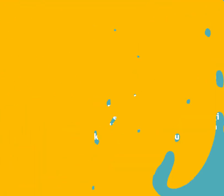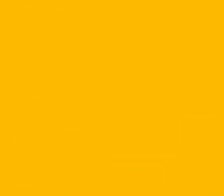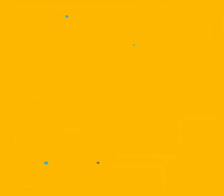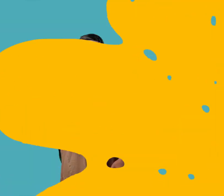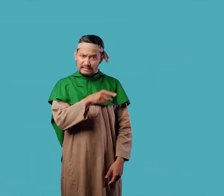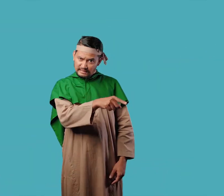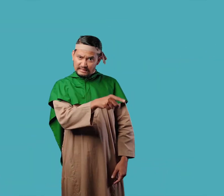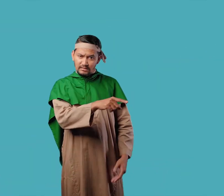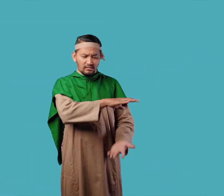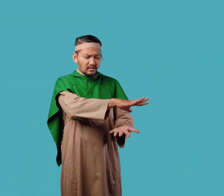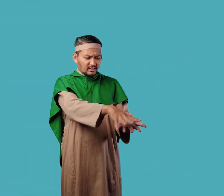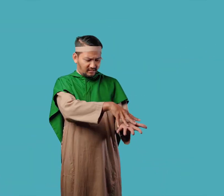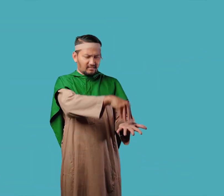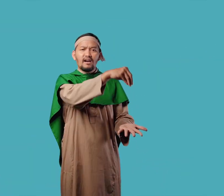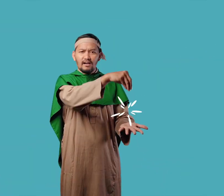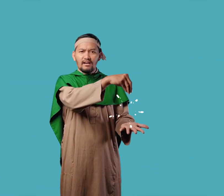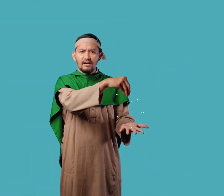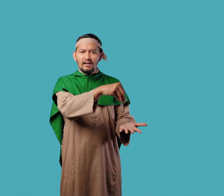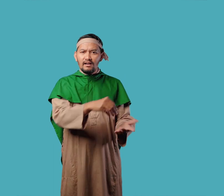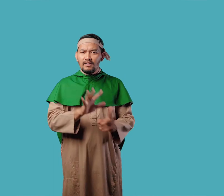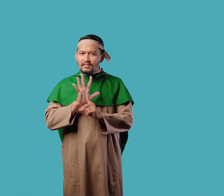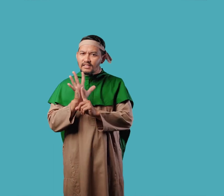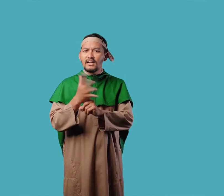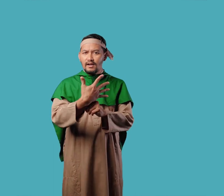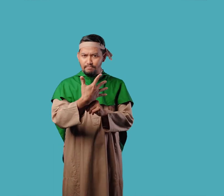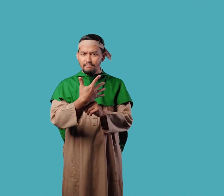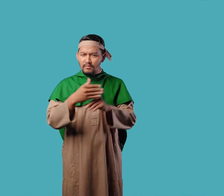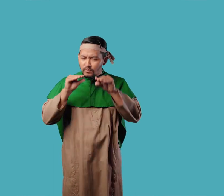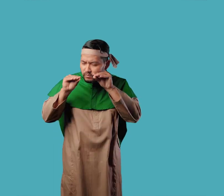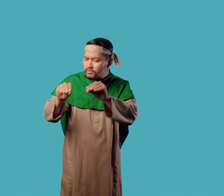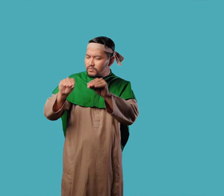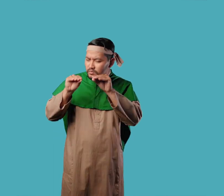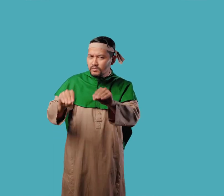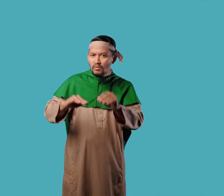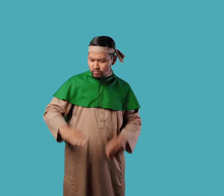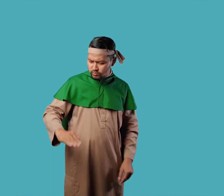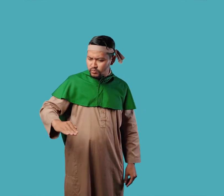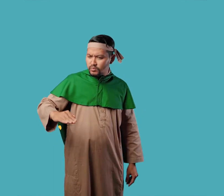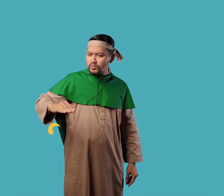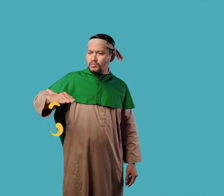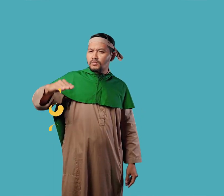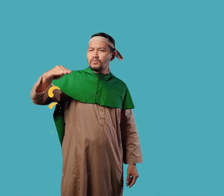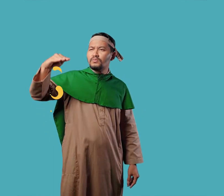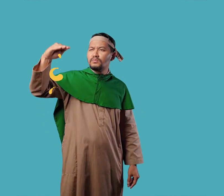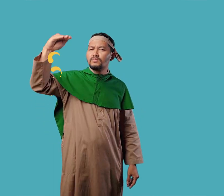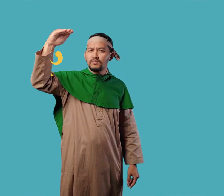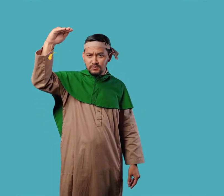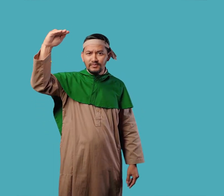Mariam mendidik Nabi Isa dengan sungguh-sungguh Setelah dewasa Nabi Isa menerima tugas